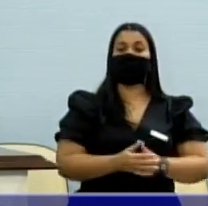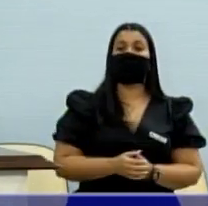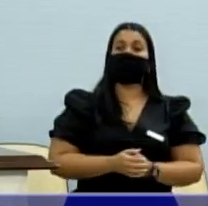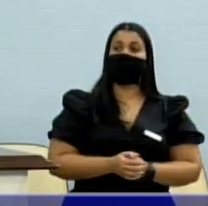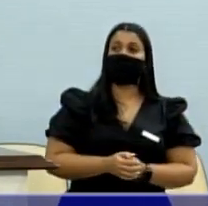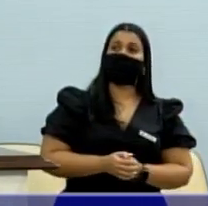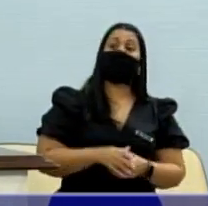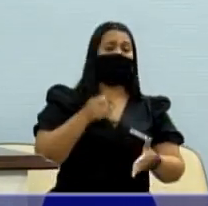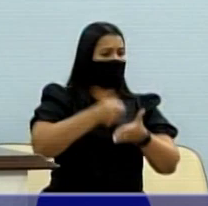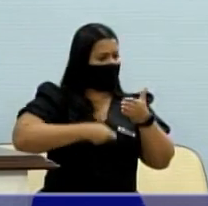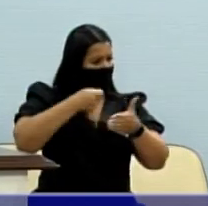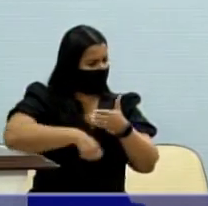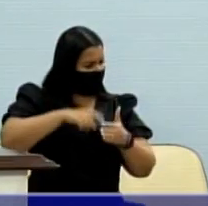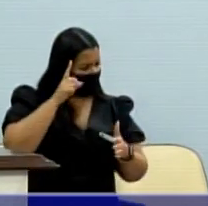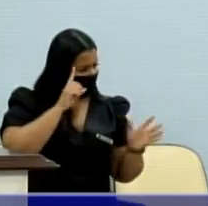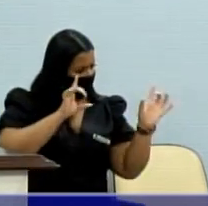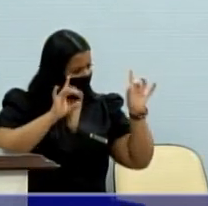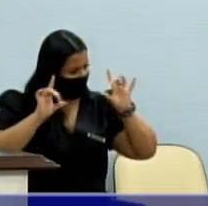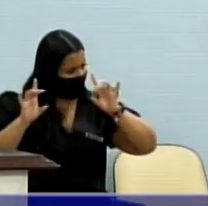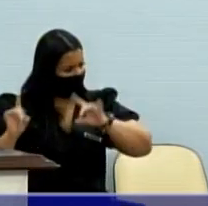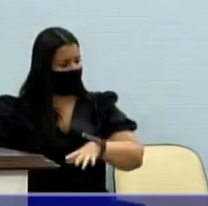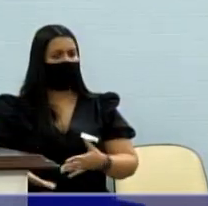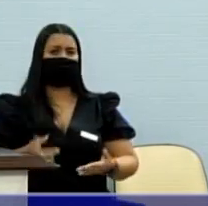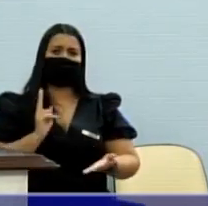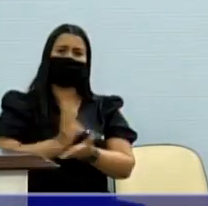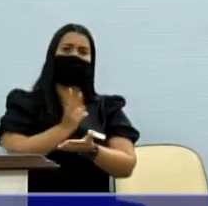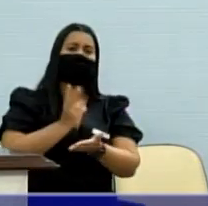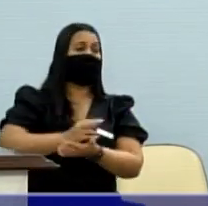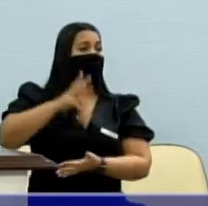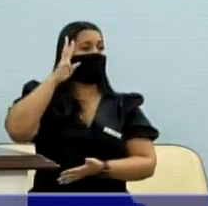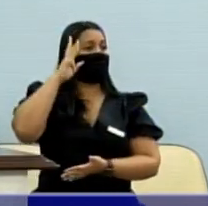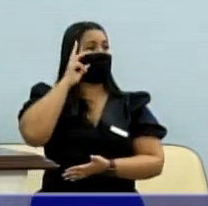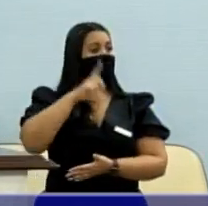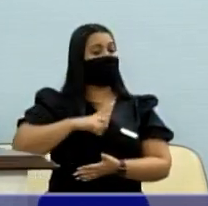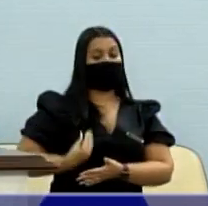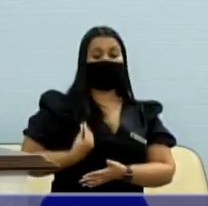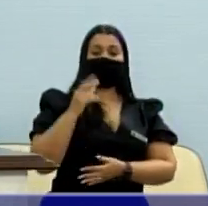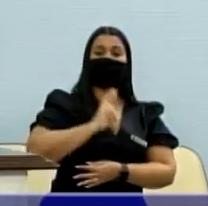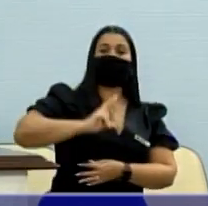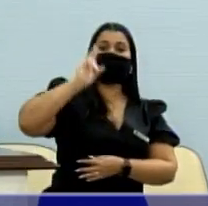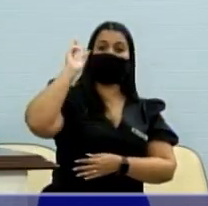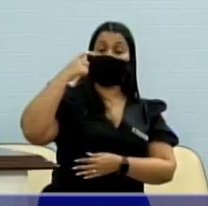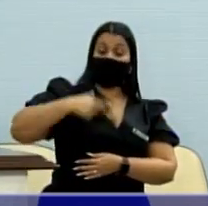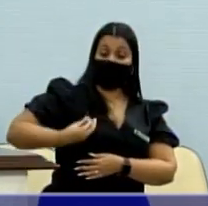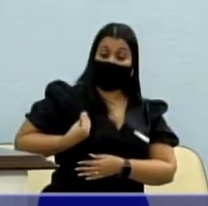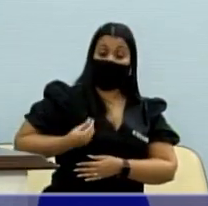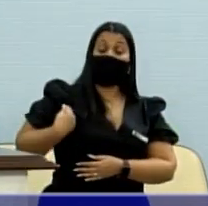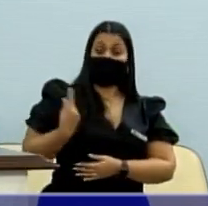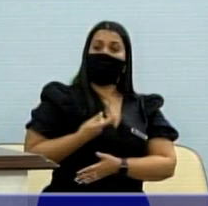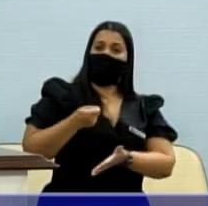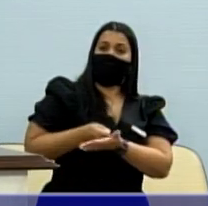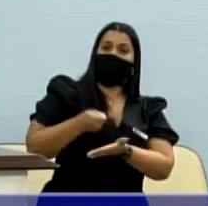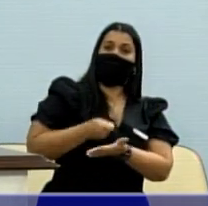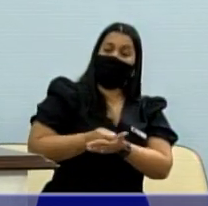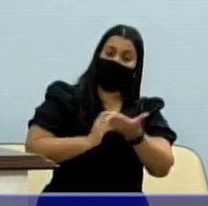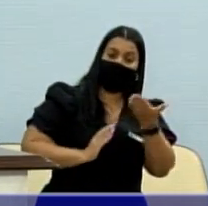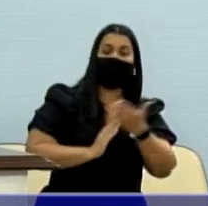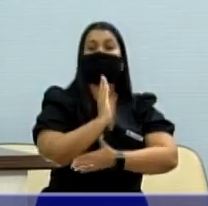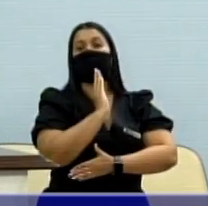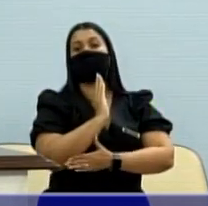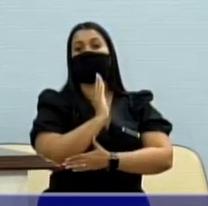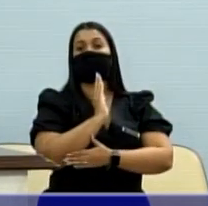É uma luta constante. Toda terça tem um representante aqui. A gente continua na luta pela aprovação